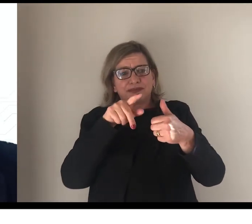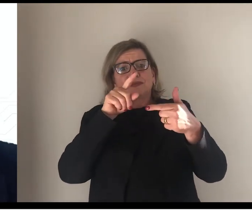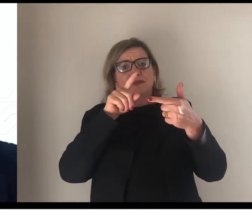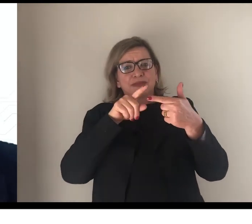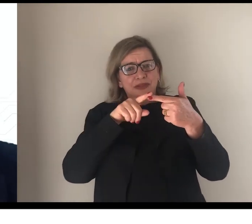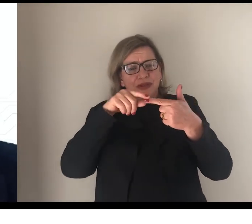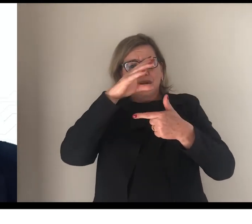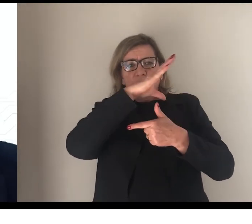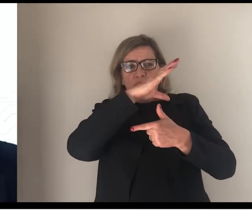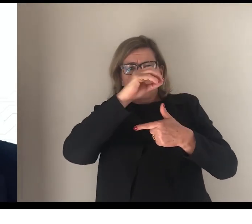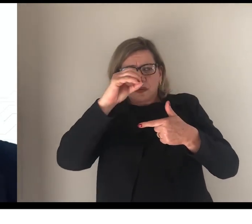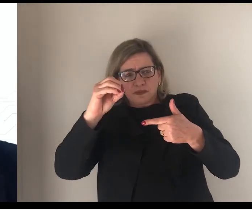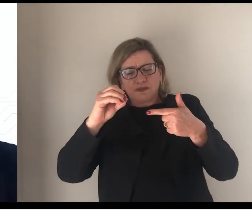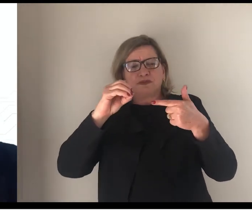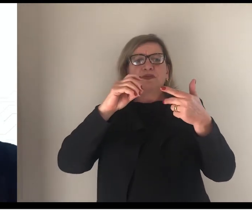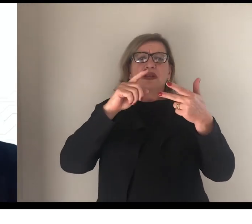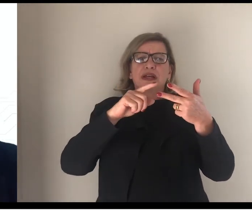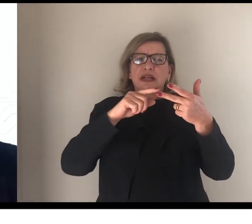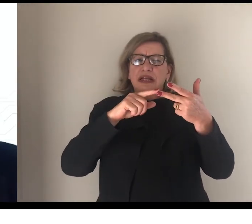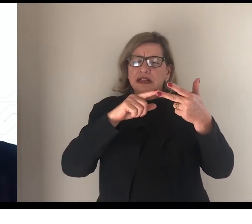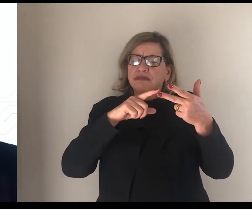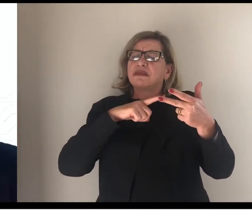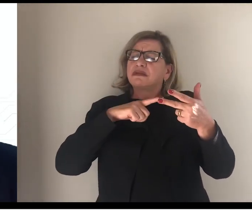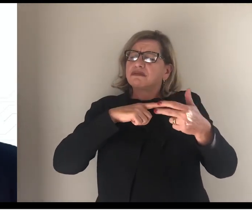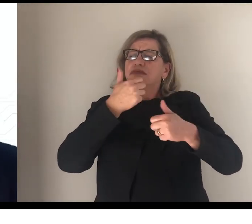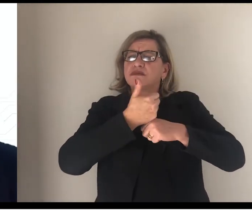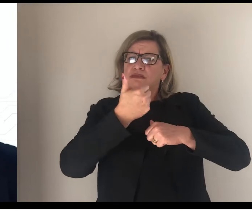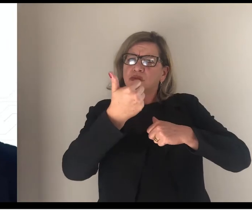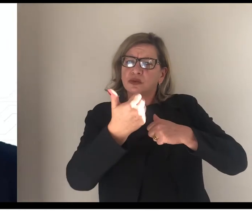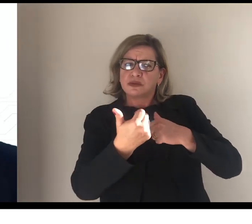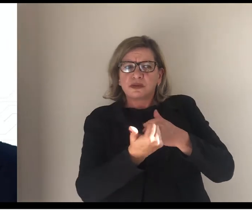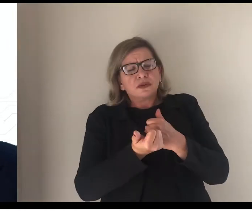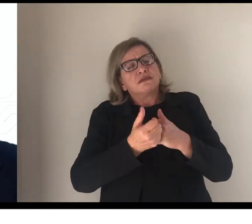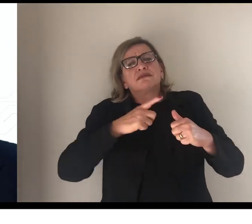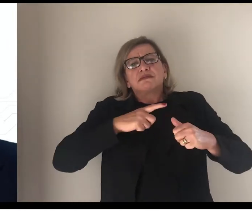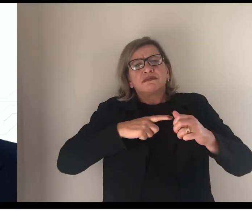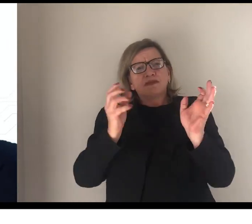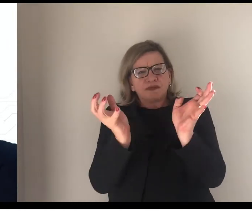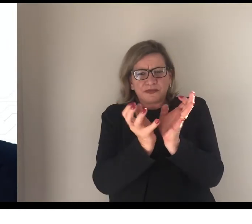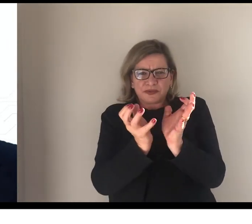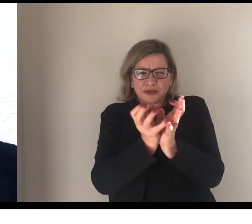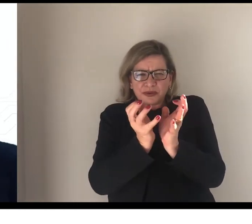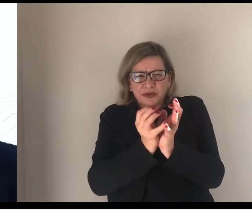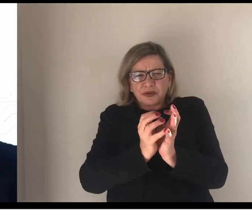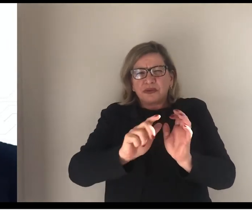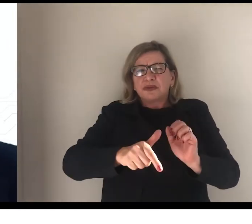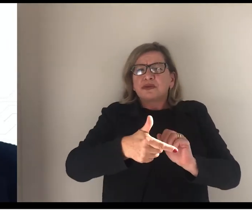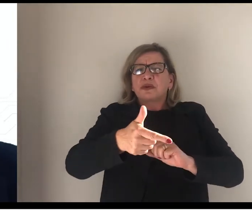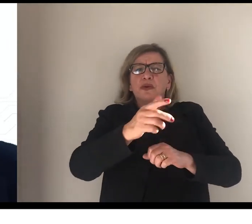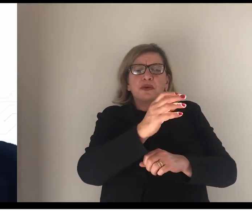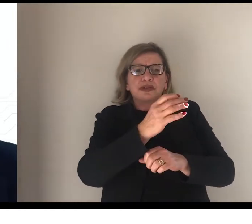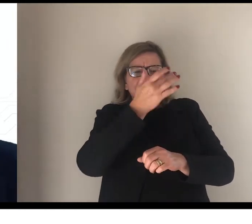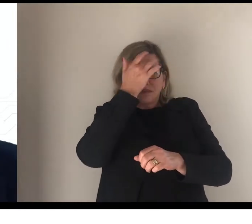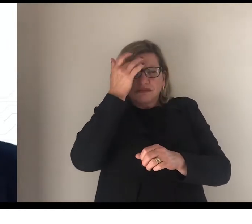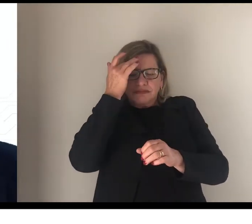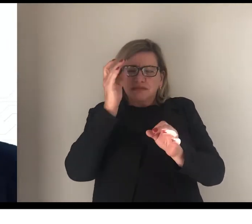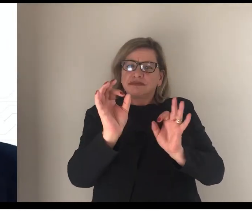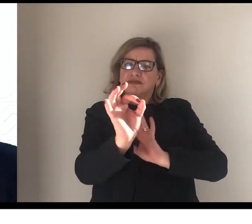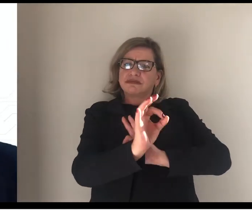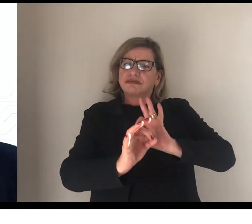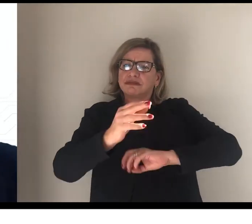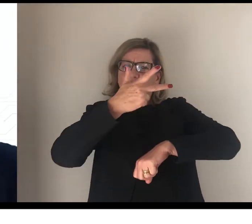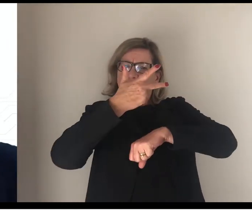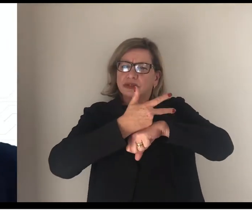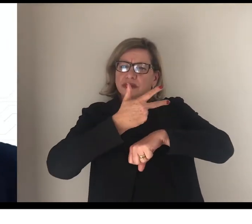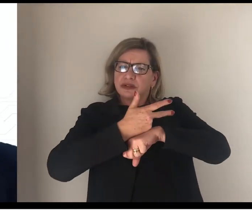tem o coordenador, tem o próprio tutor, tem a equipe de background que prepara os vídeos, que